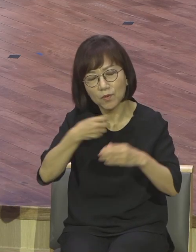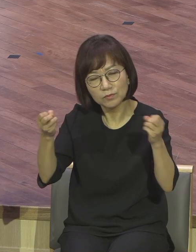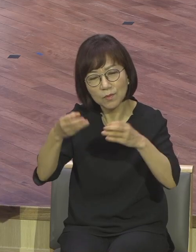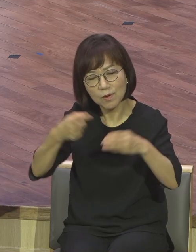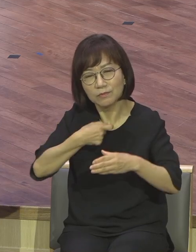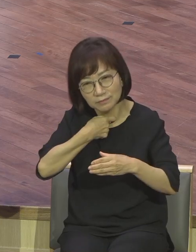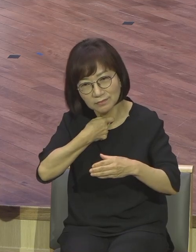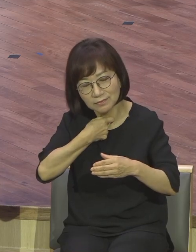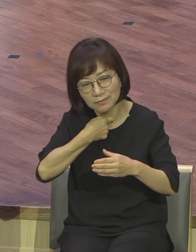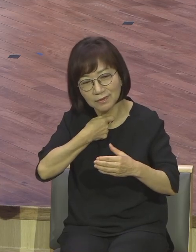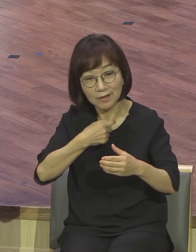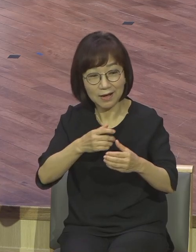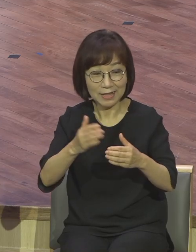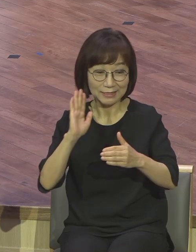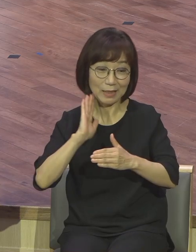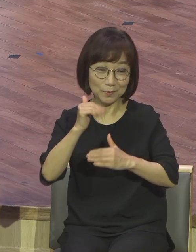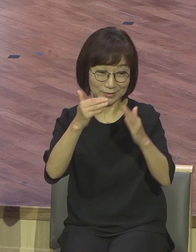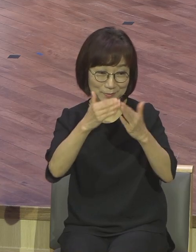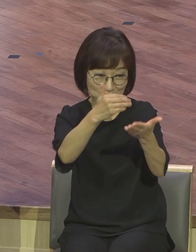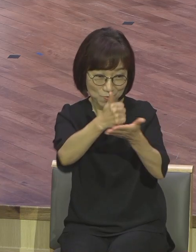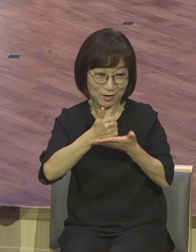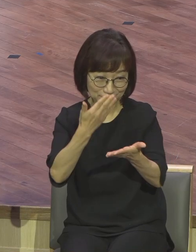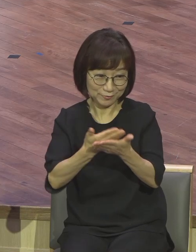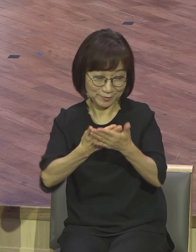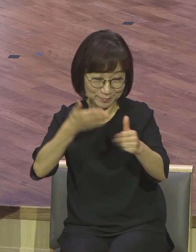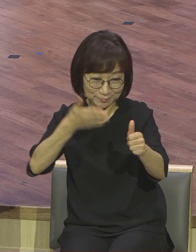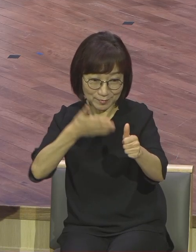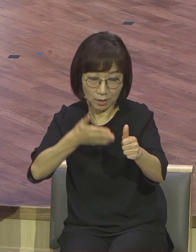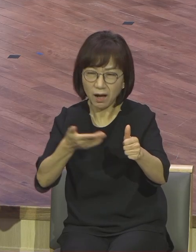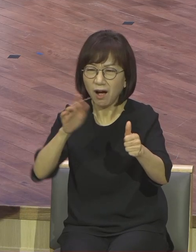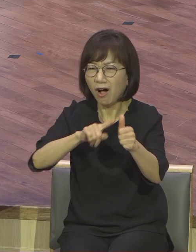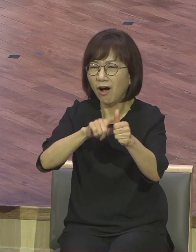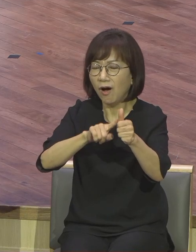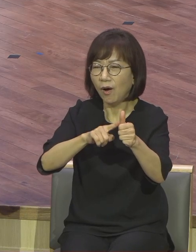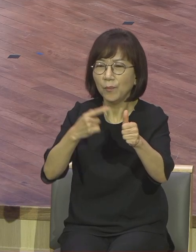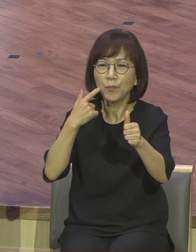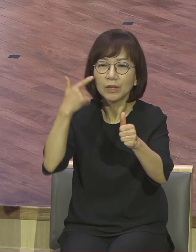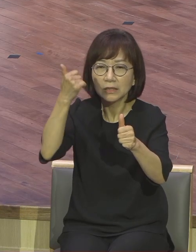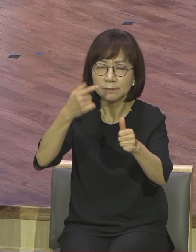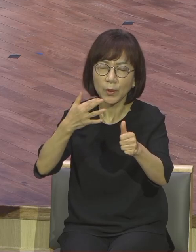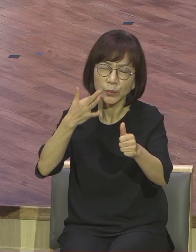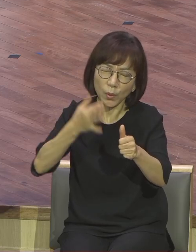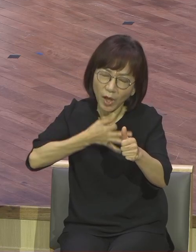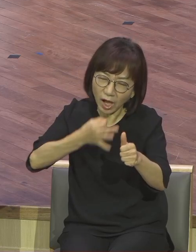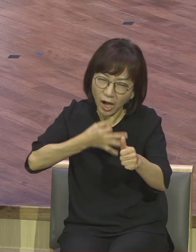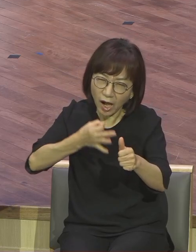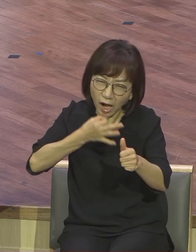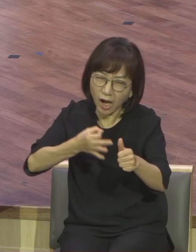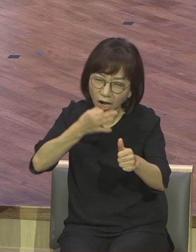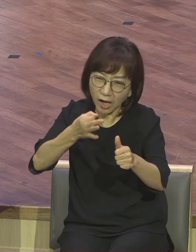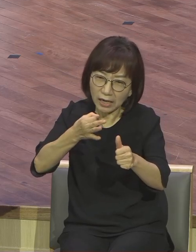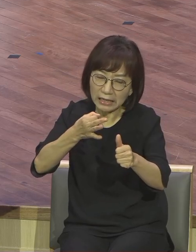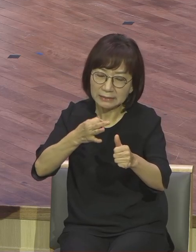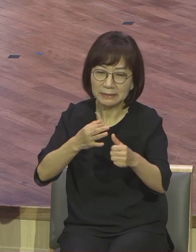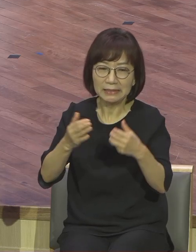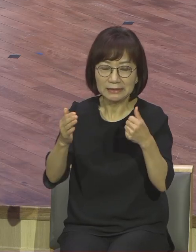그런데 당시 빌리그람 목사님이 심한 독감에 걸려가지고 이 독감이